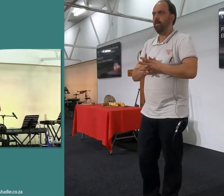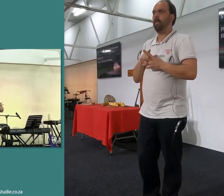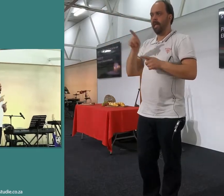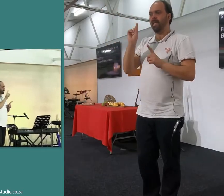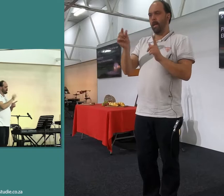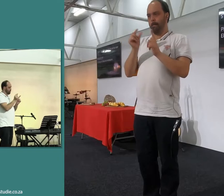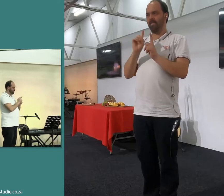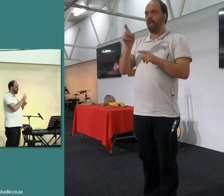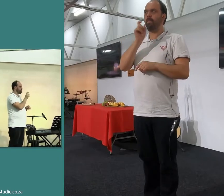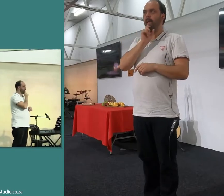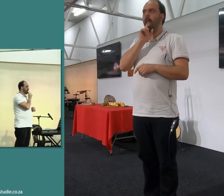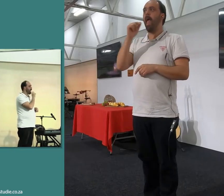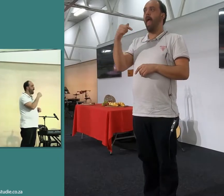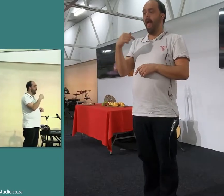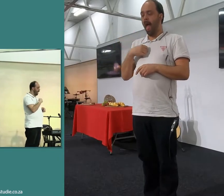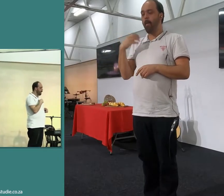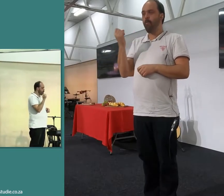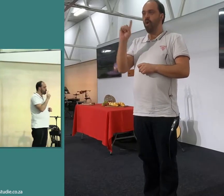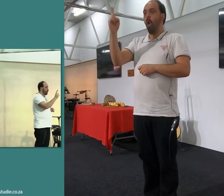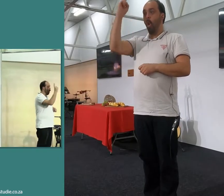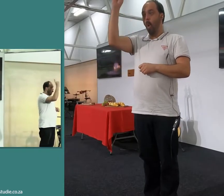ek moet in Jesus, sy voetspoor volk, ek,